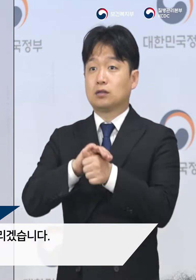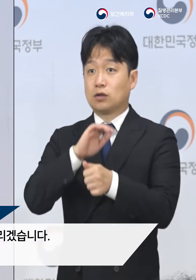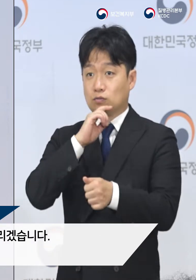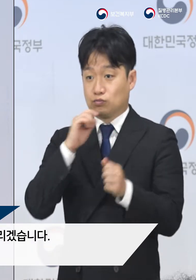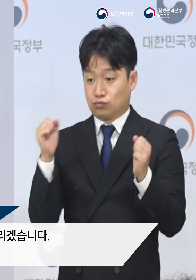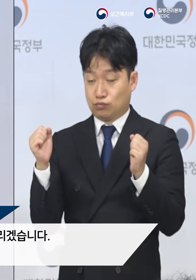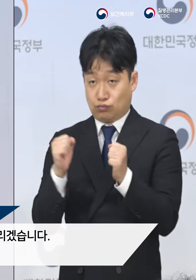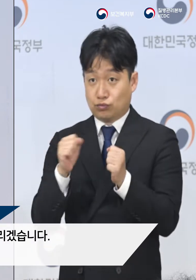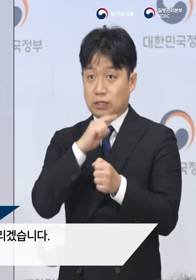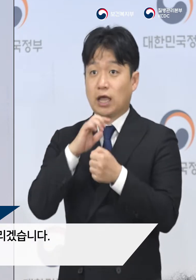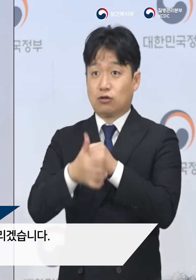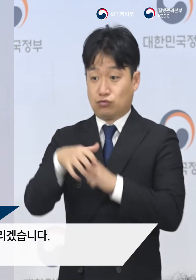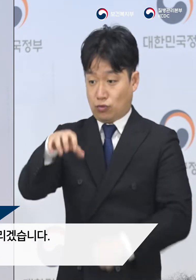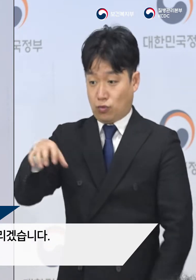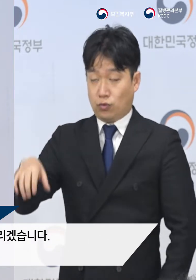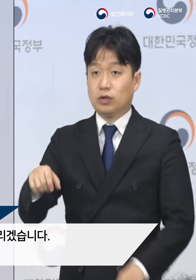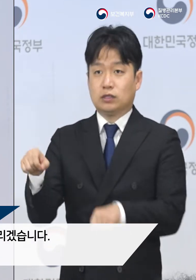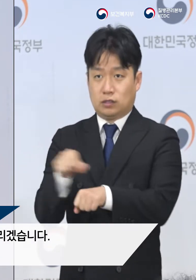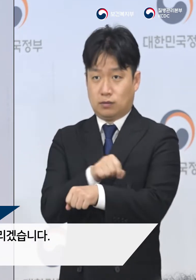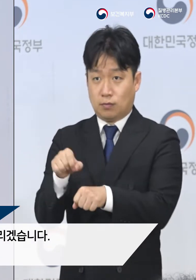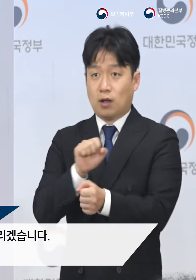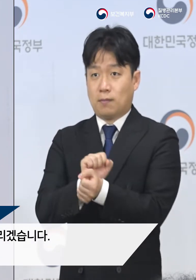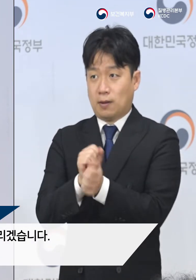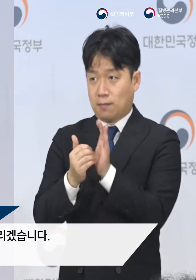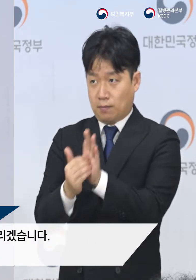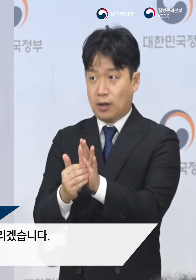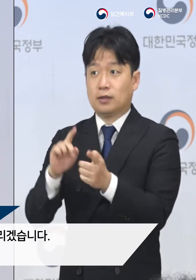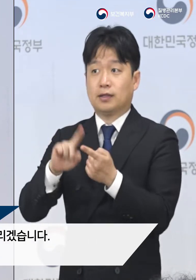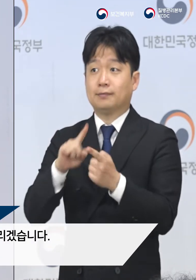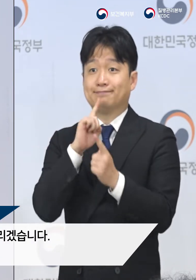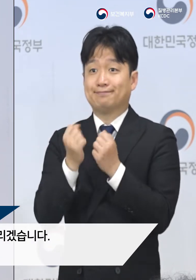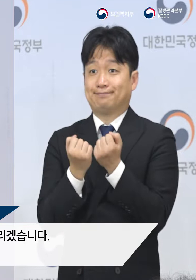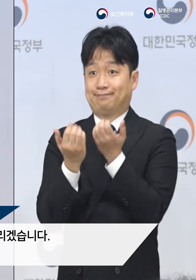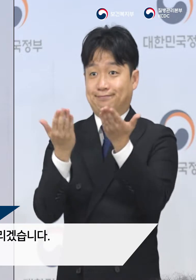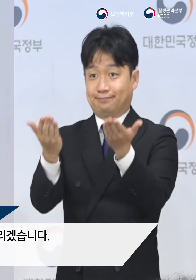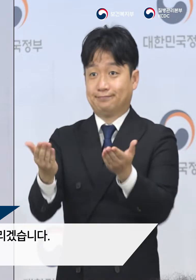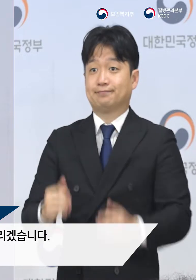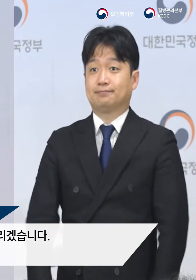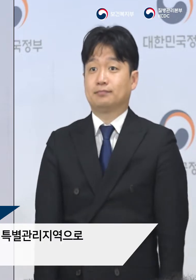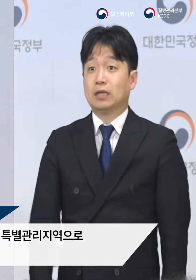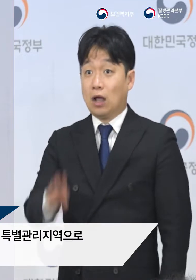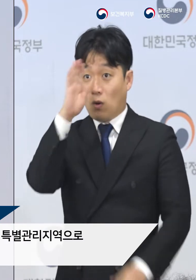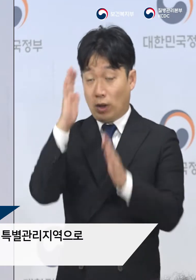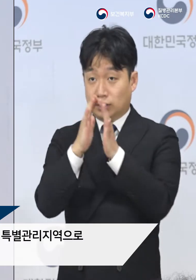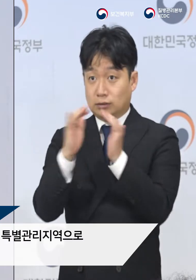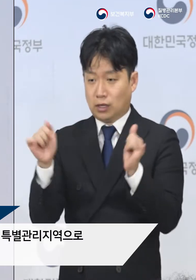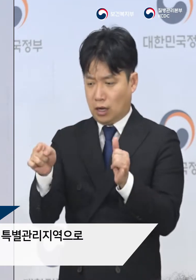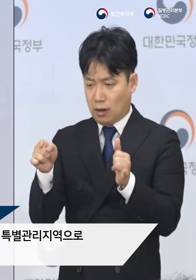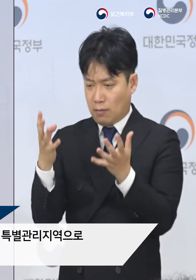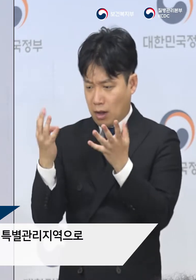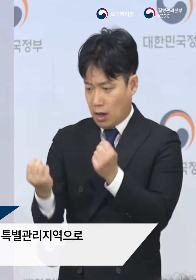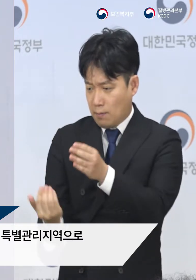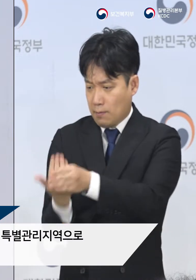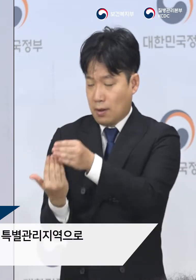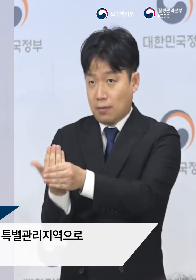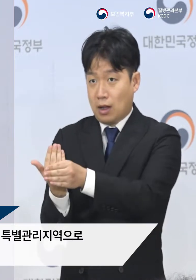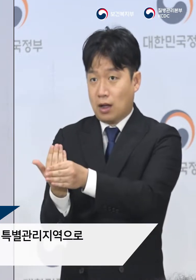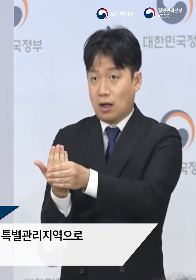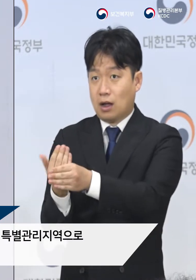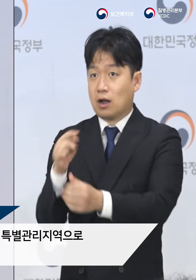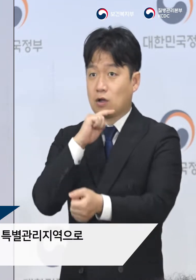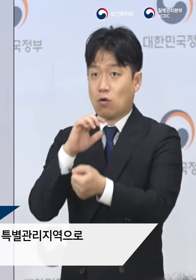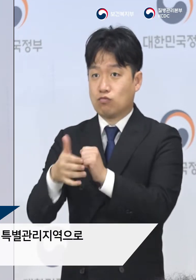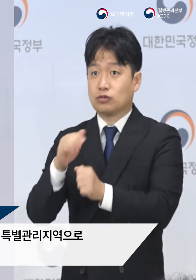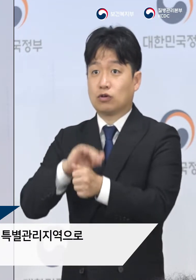지역의 특별 방역대책에 대해 우선 설명드리겠습니다. 환자 발생이 집중되고 있는 대구